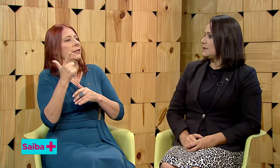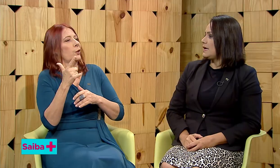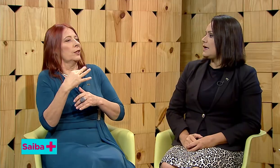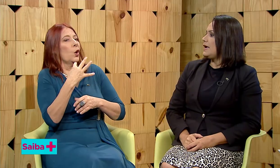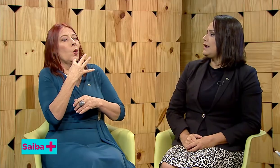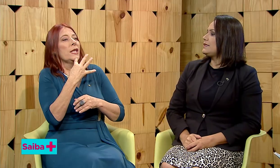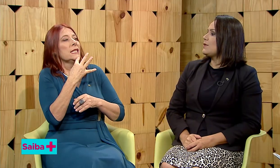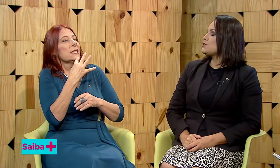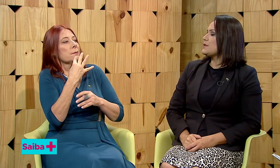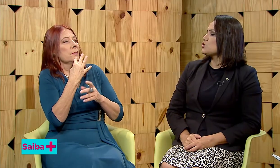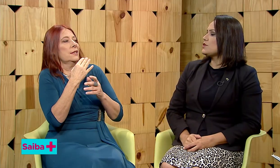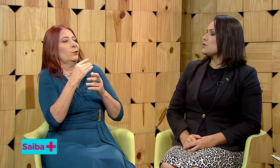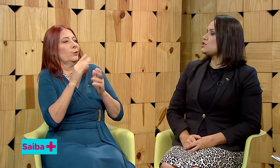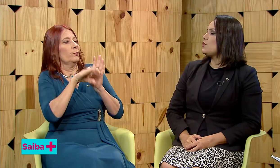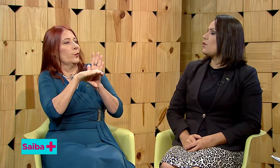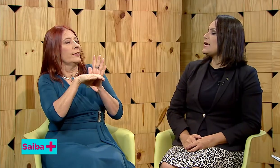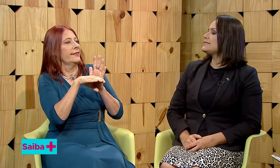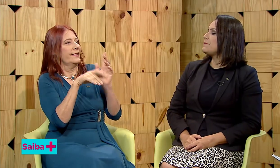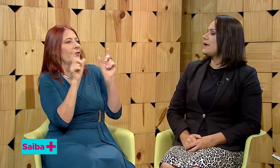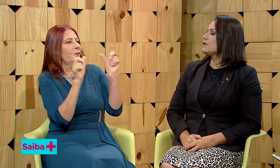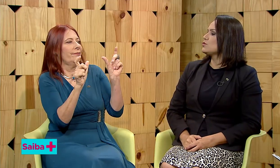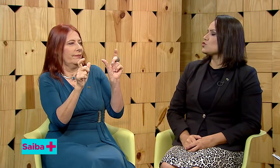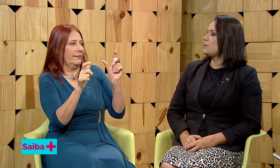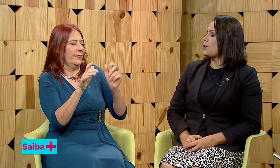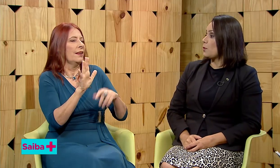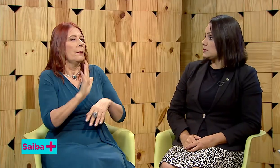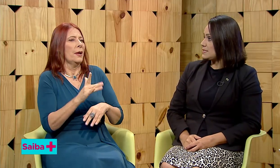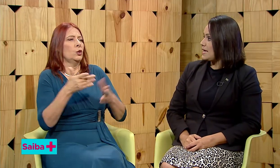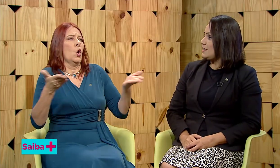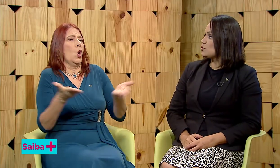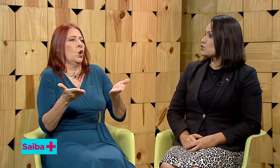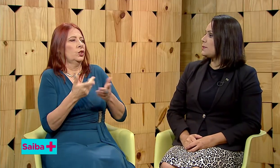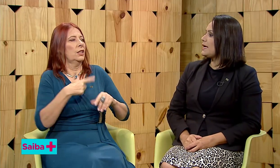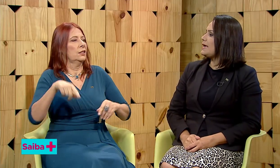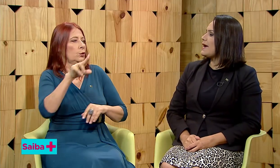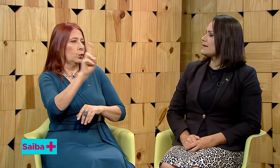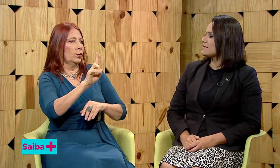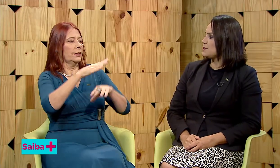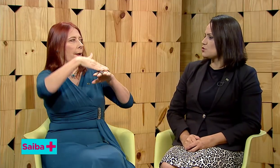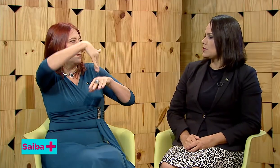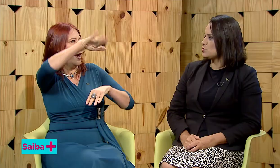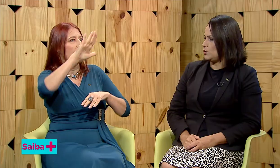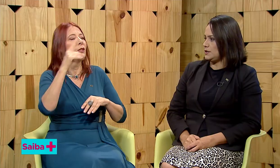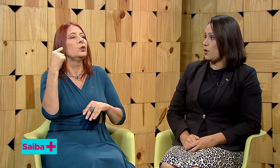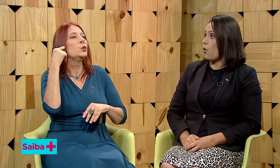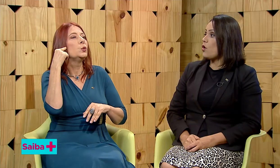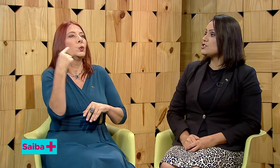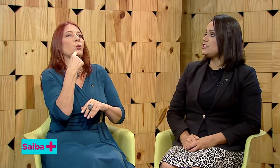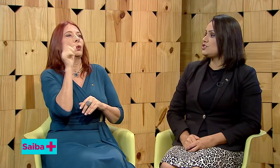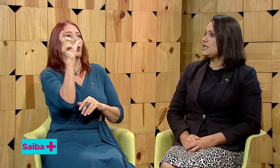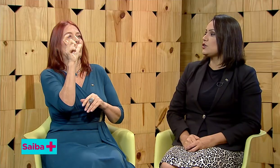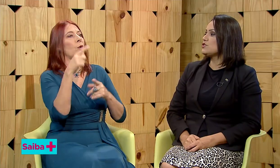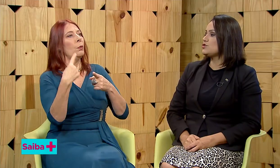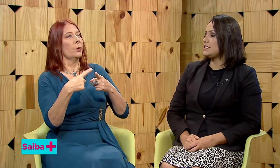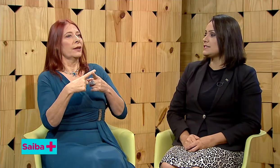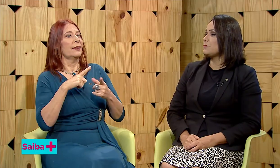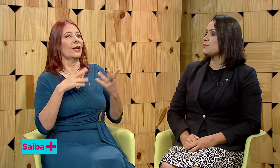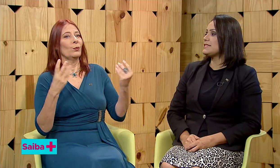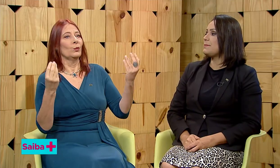então as pessoas não tinham conhecimento sobre o conceito, sobre quem era essa pessoa surda. Hoje em dia nós utilizamos mais a